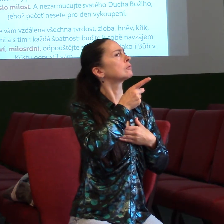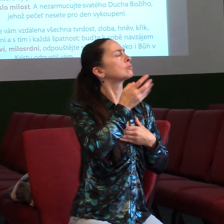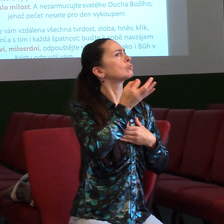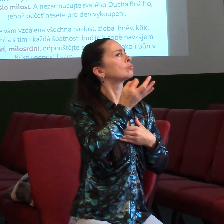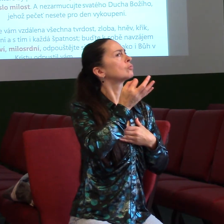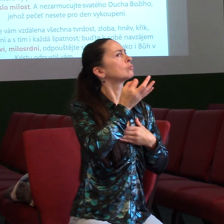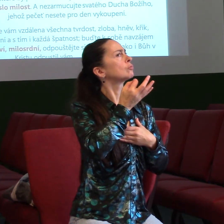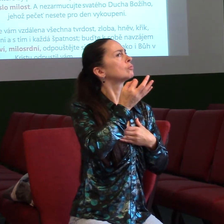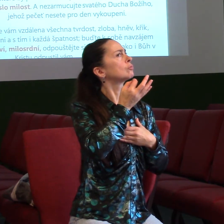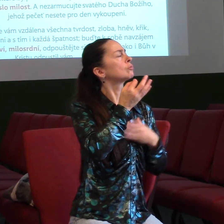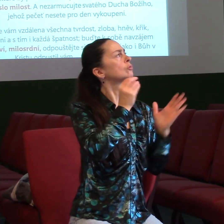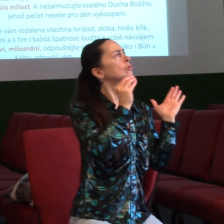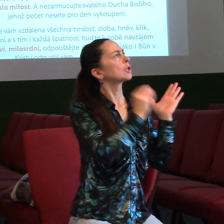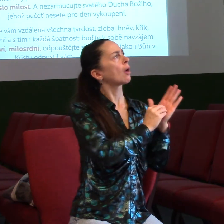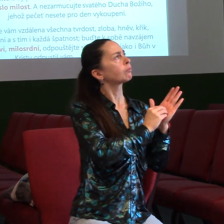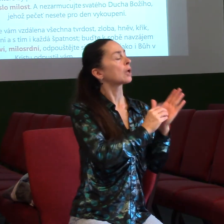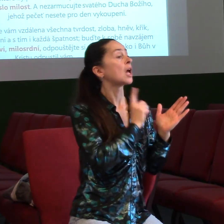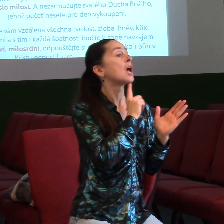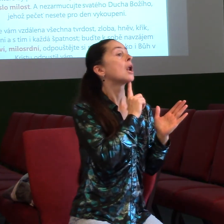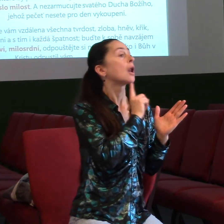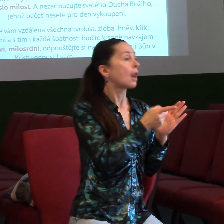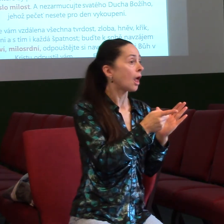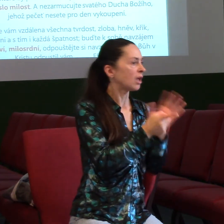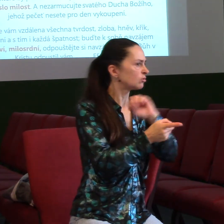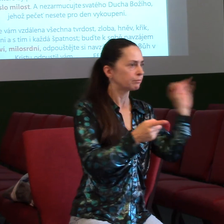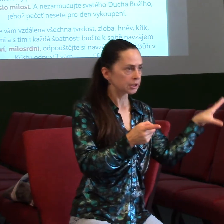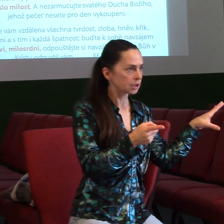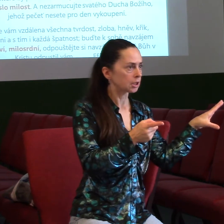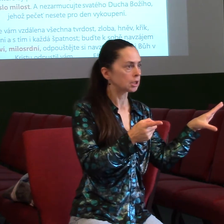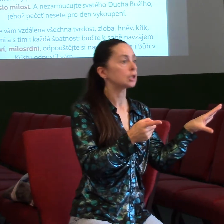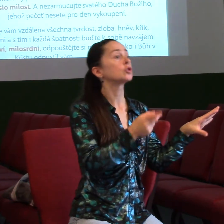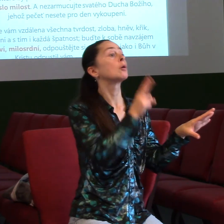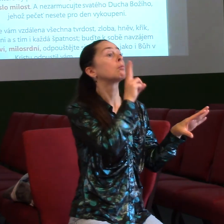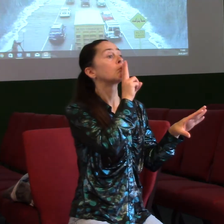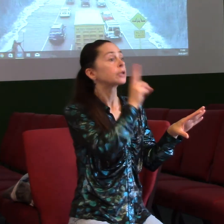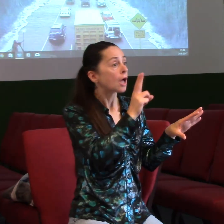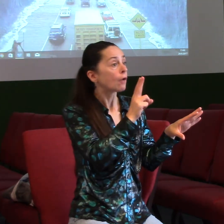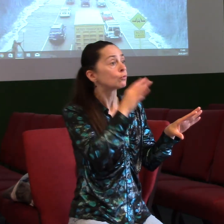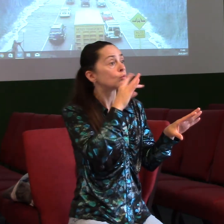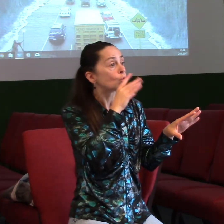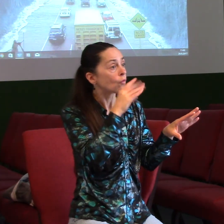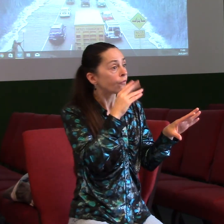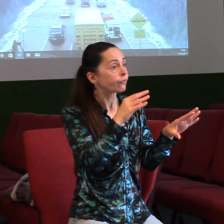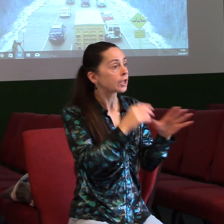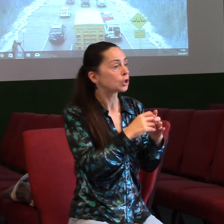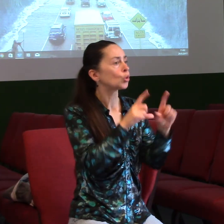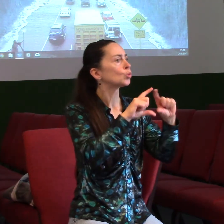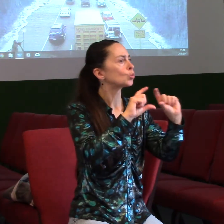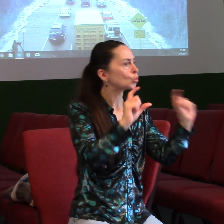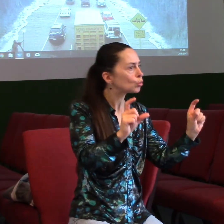napsané, zanechte lží, mluvte pravdu každý se svým bližním. Proč? Žícte údy, řícte orgány jednoho stejného těla.